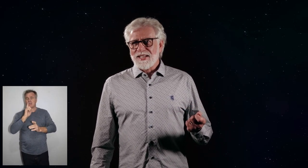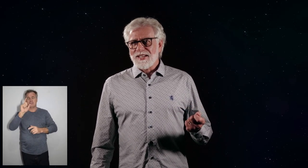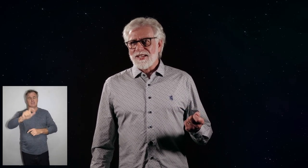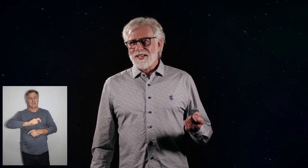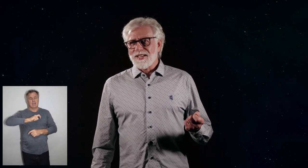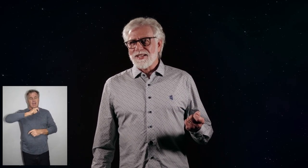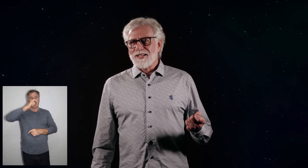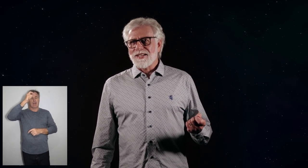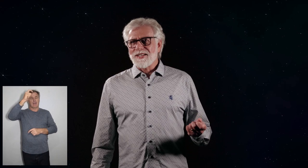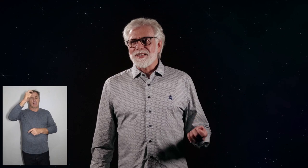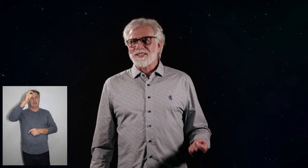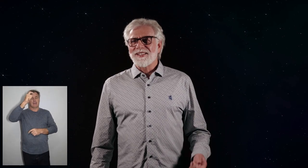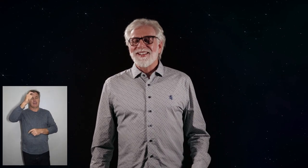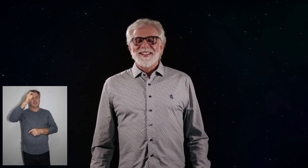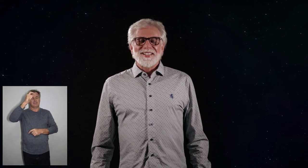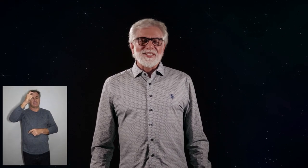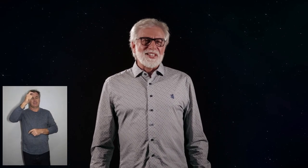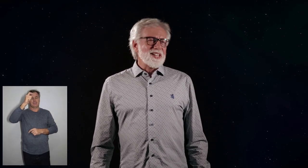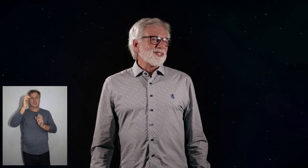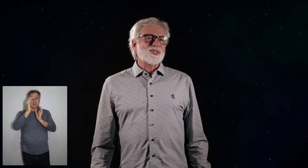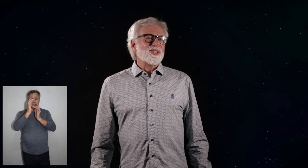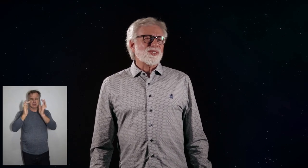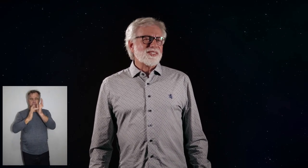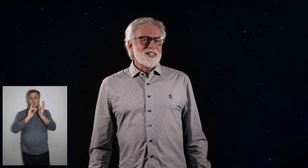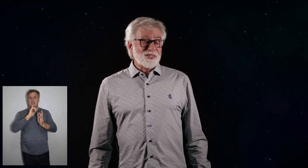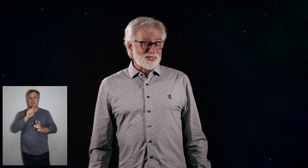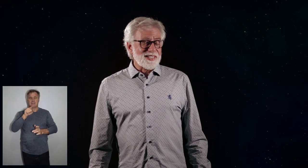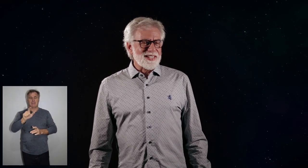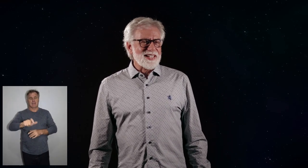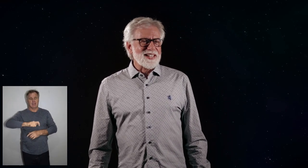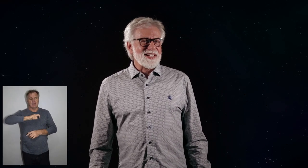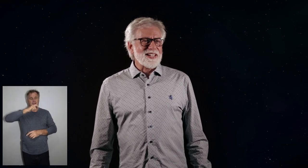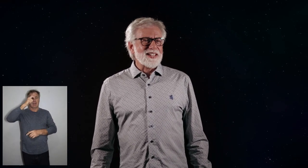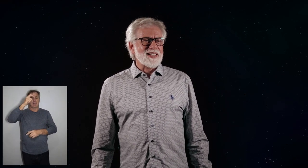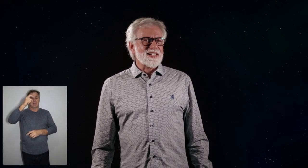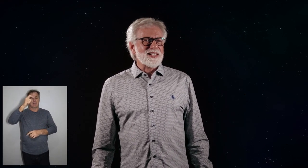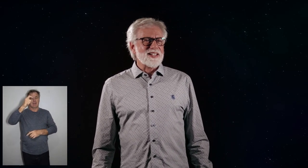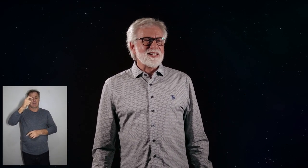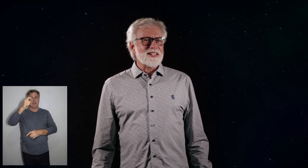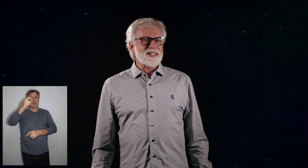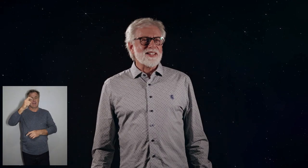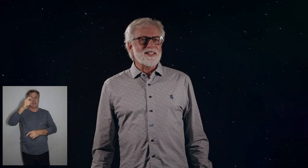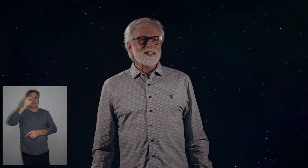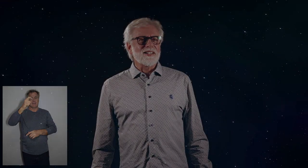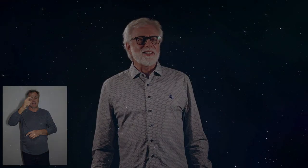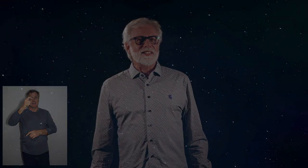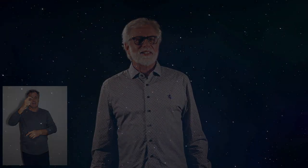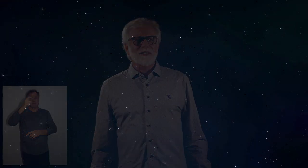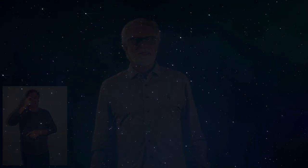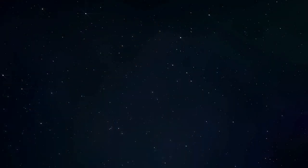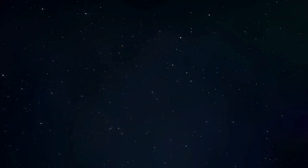Heer. Jezus is die Heer.